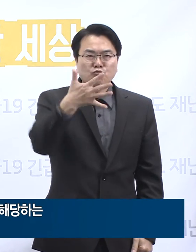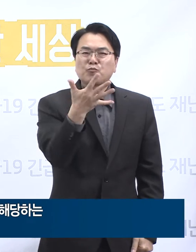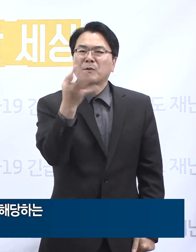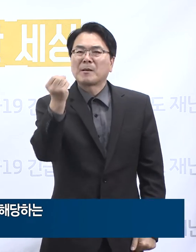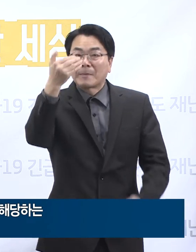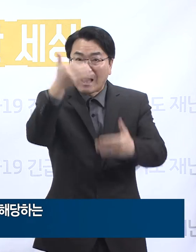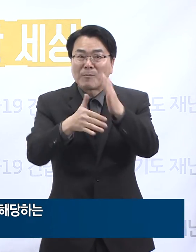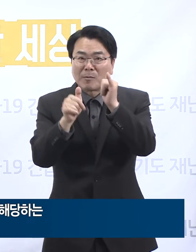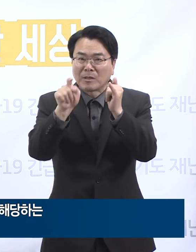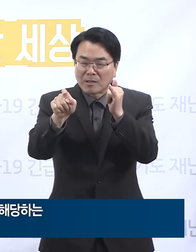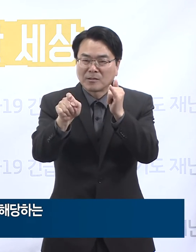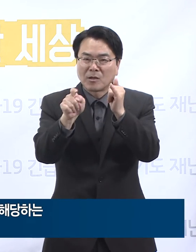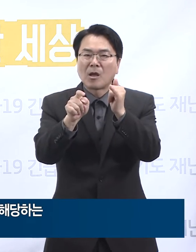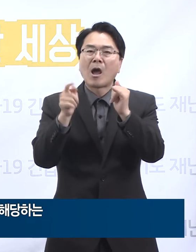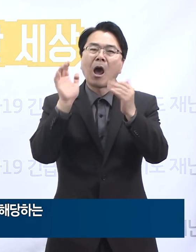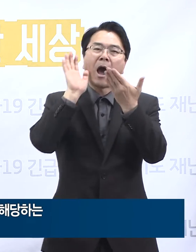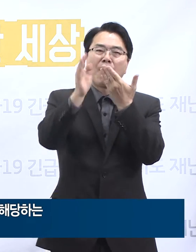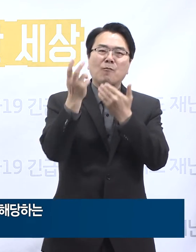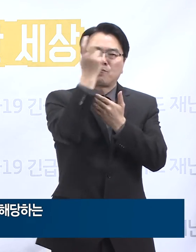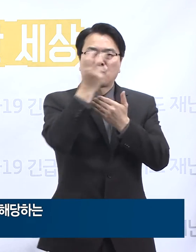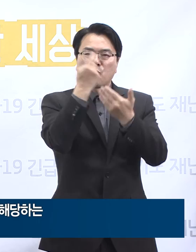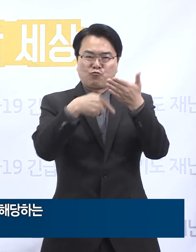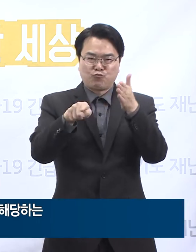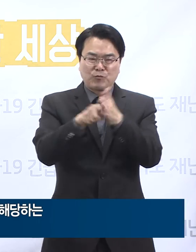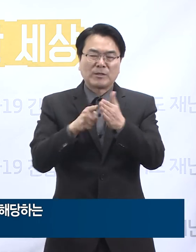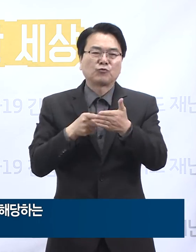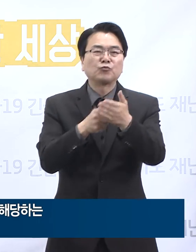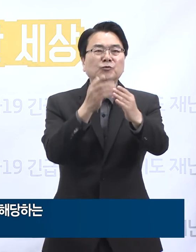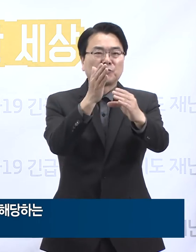대해서도 검사를 받을 수 있도록 추진 중입니다.